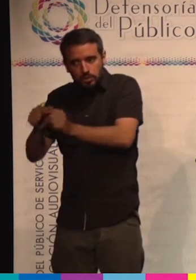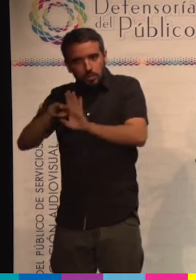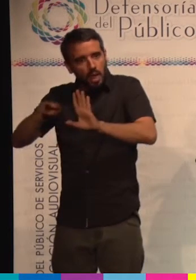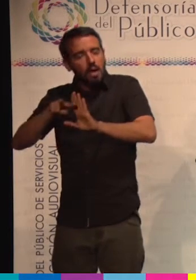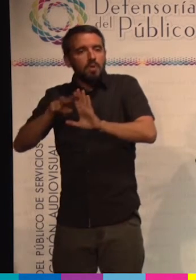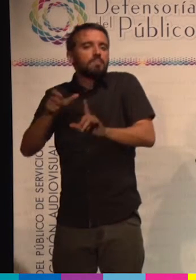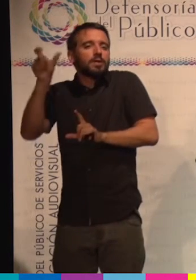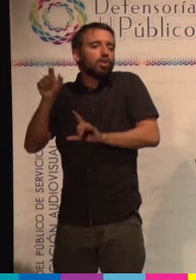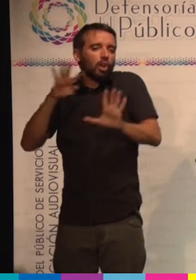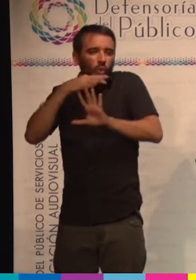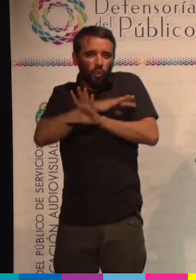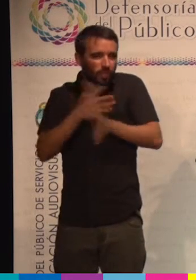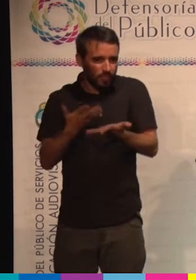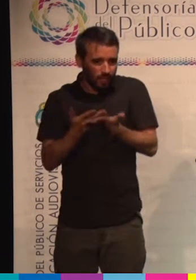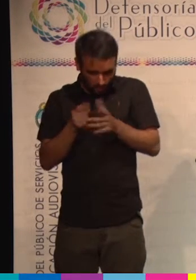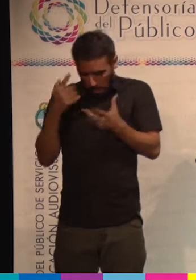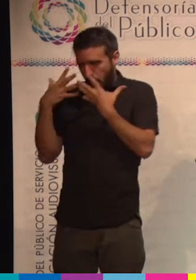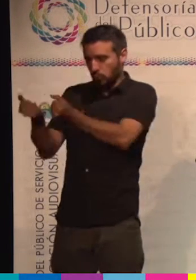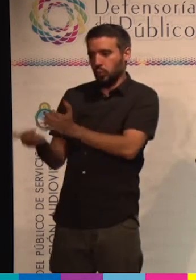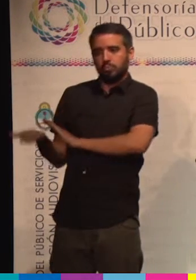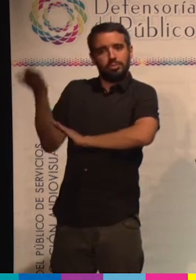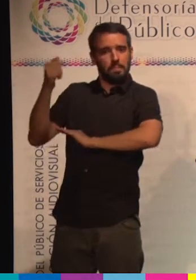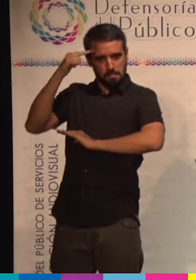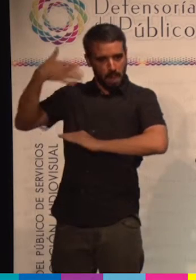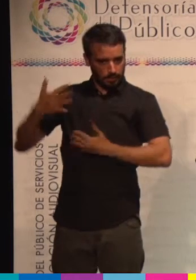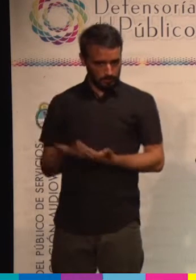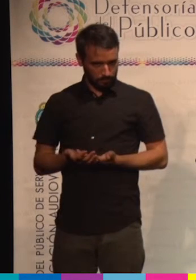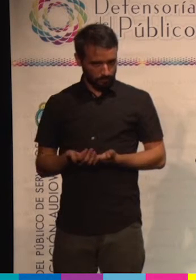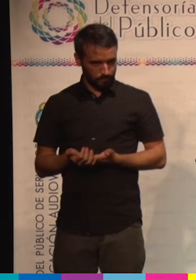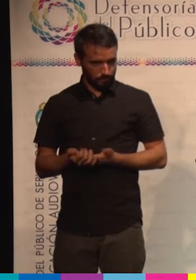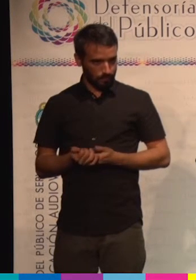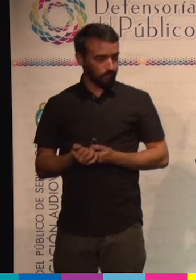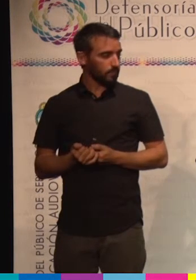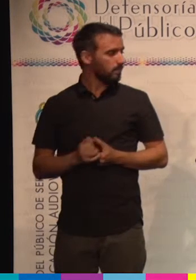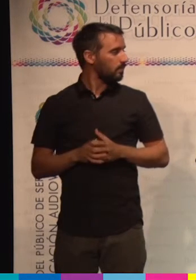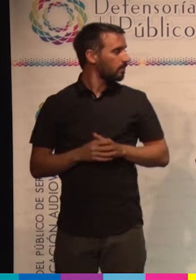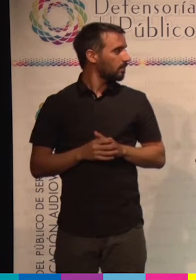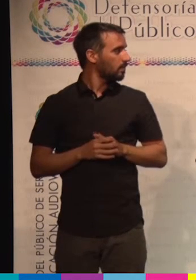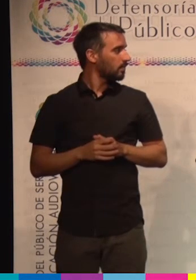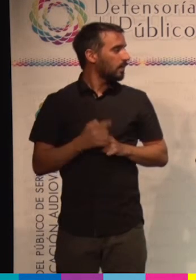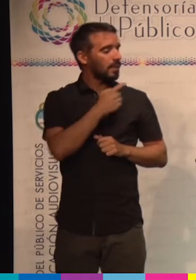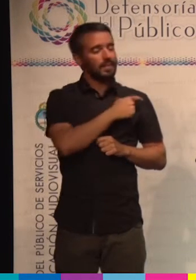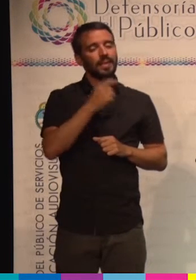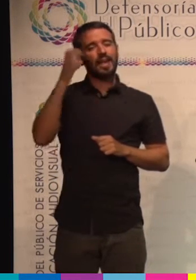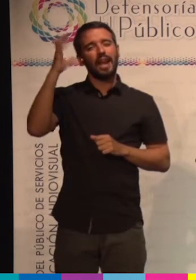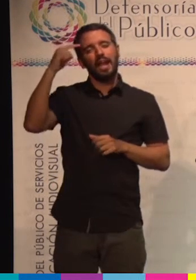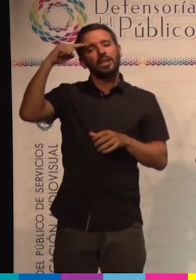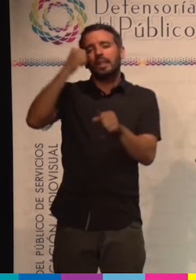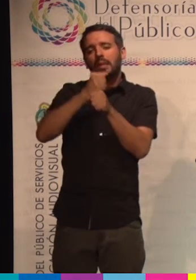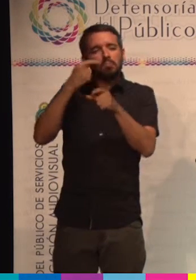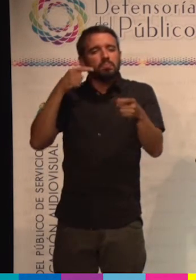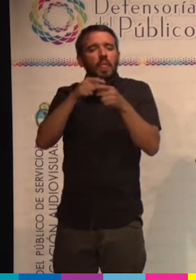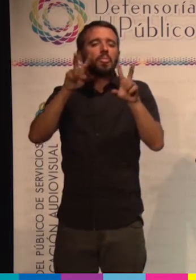excluidos de todo esto. Bueno, en la radio lo que más me sale fácil con los pibes porque